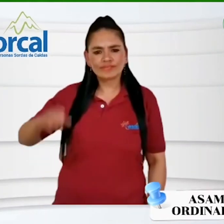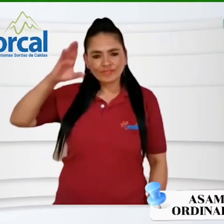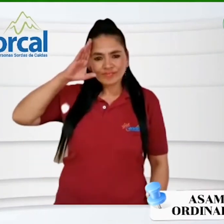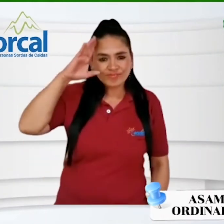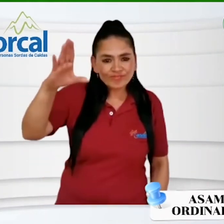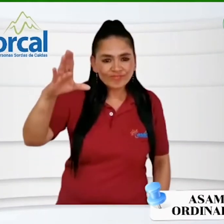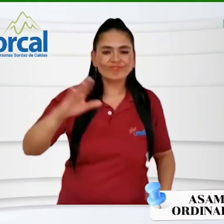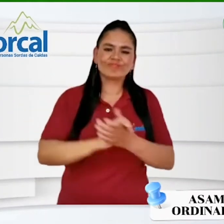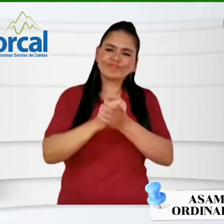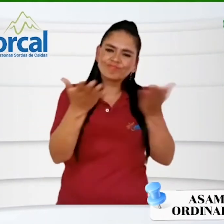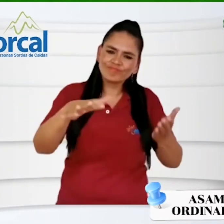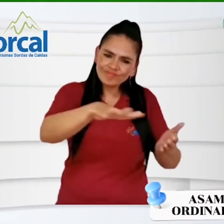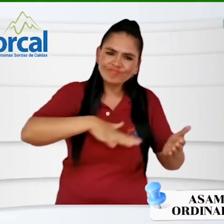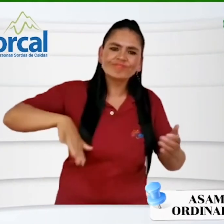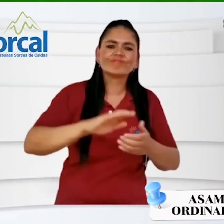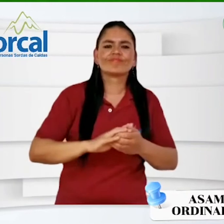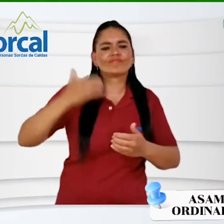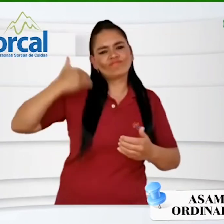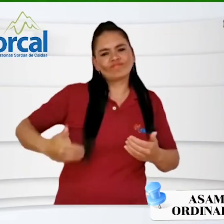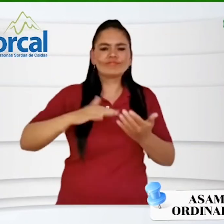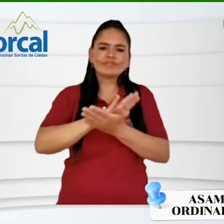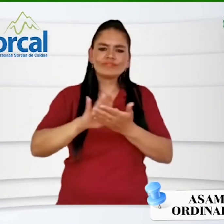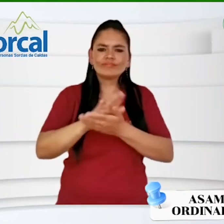Un saludo para todos, me presento, soy Claudia Girando.